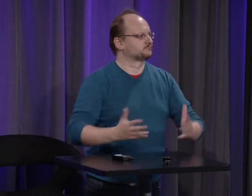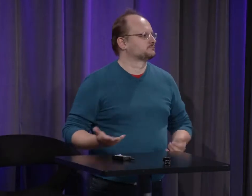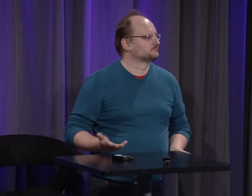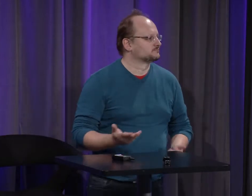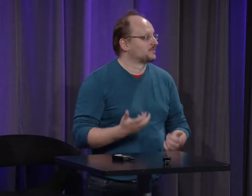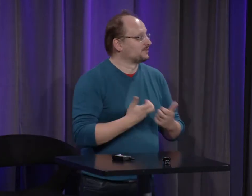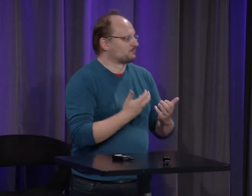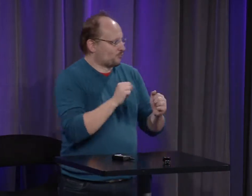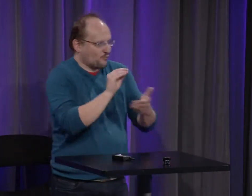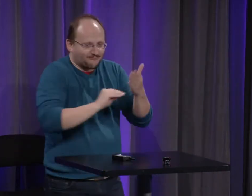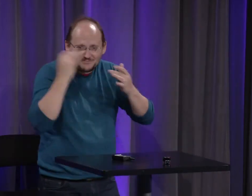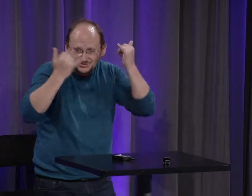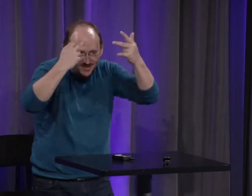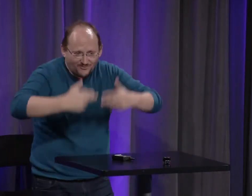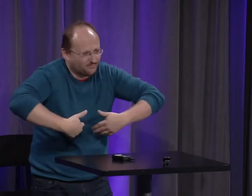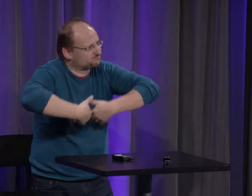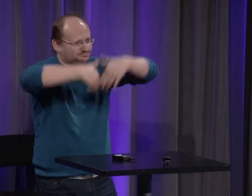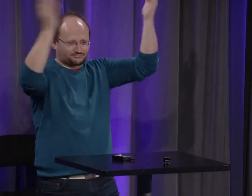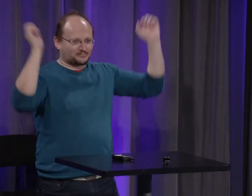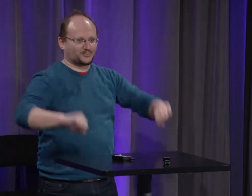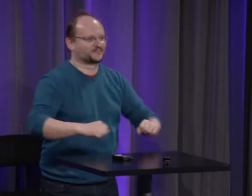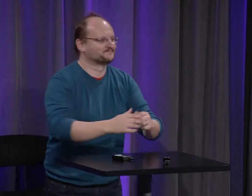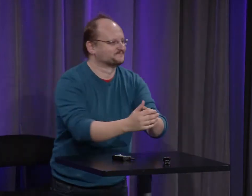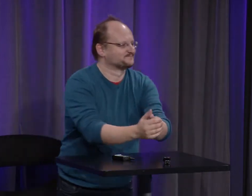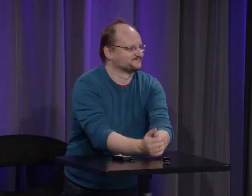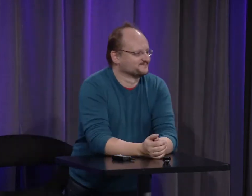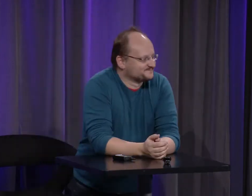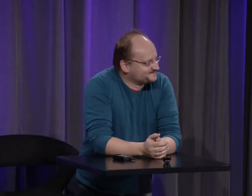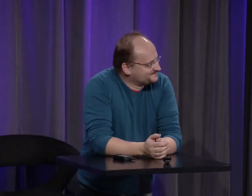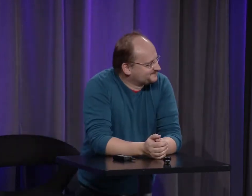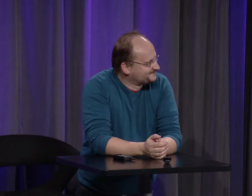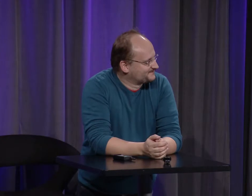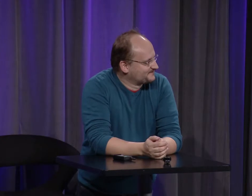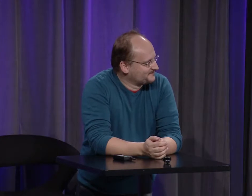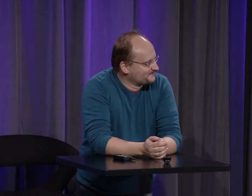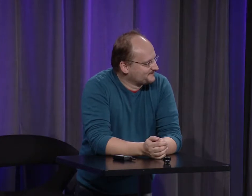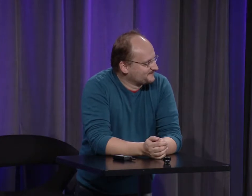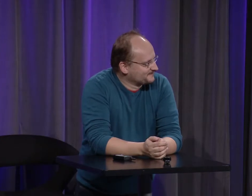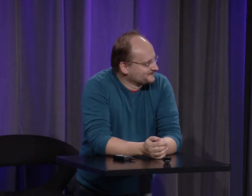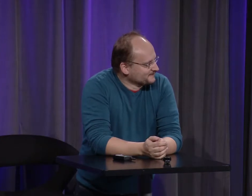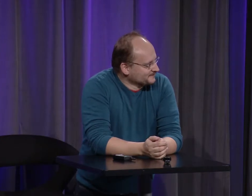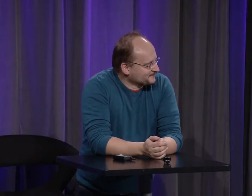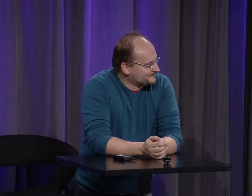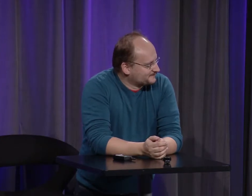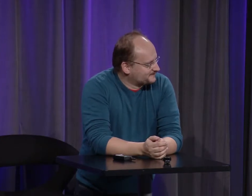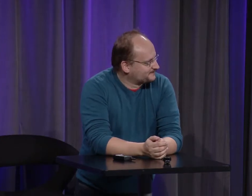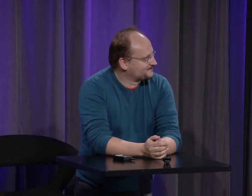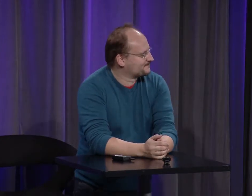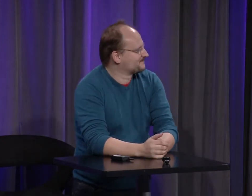moyen de savoir où il était donc on peut imaginer plein plein de scénarios avec un personnage héroïque comme celui-ci